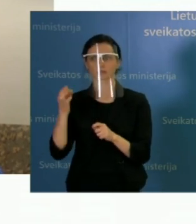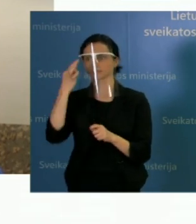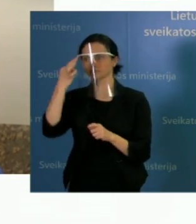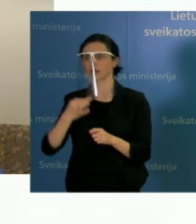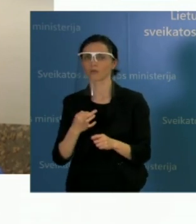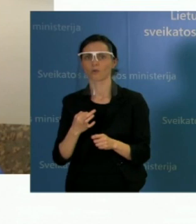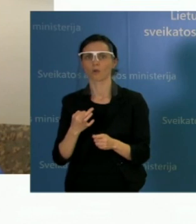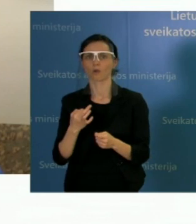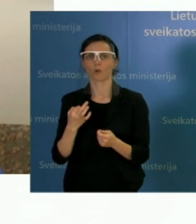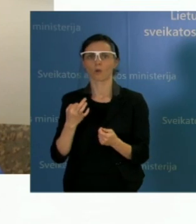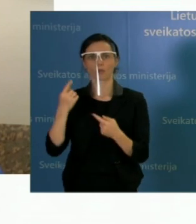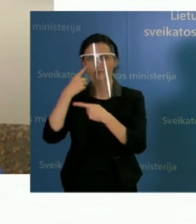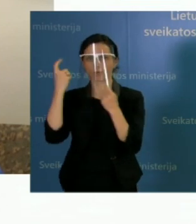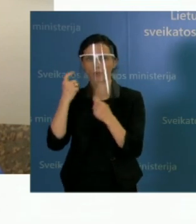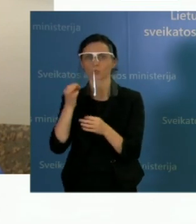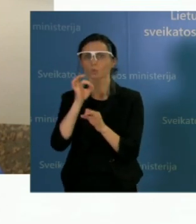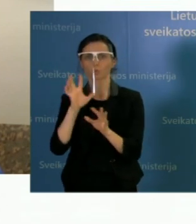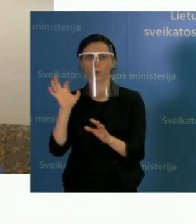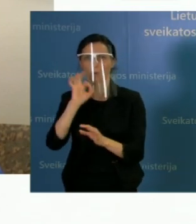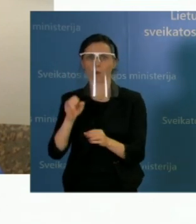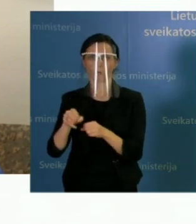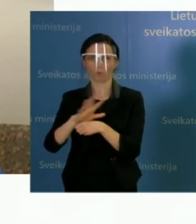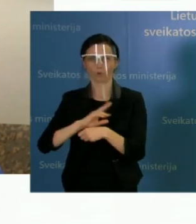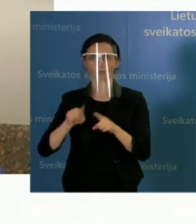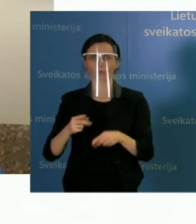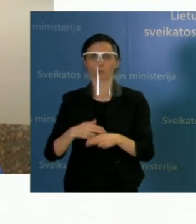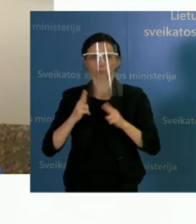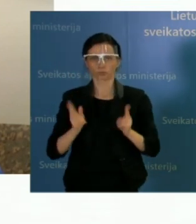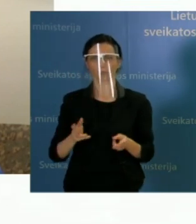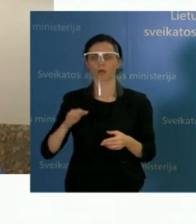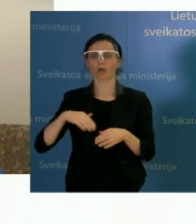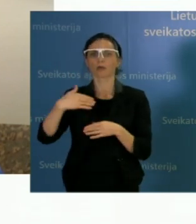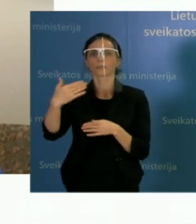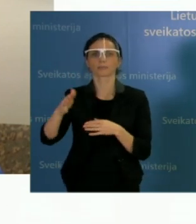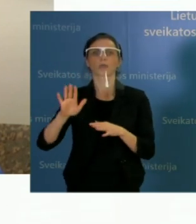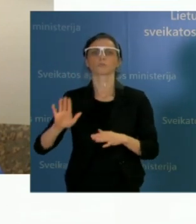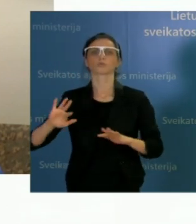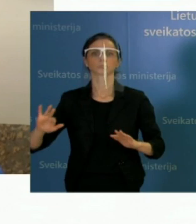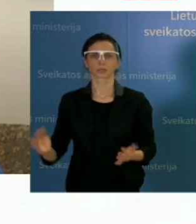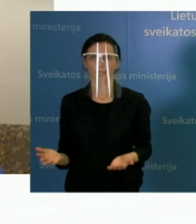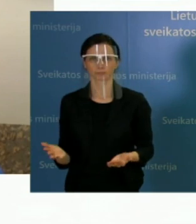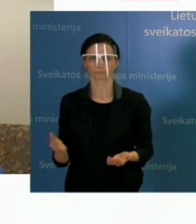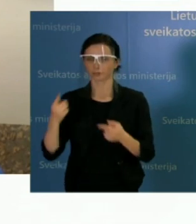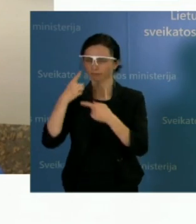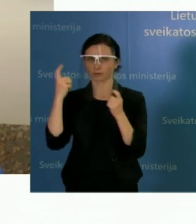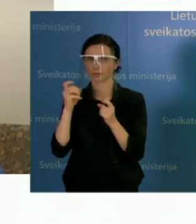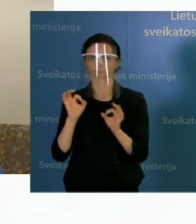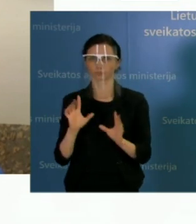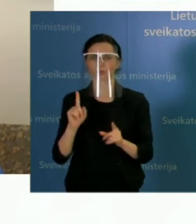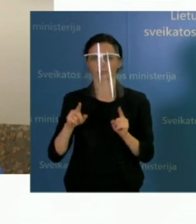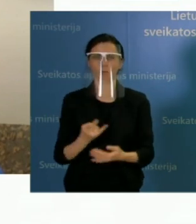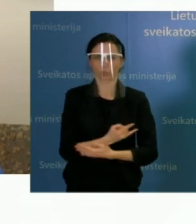turės COVID-liga ateityje naujaginiams ir vaikamams.